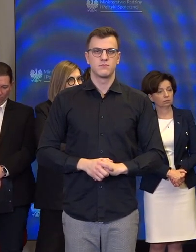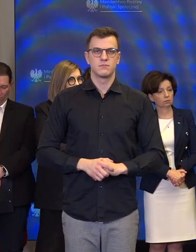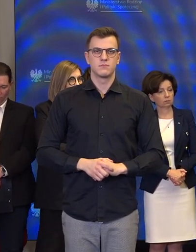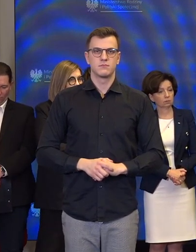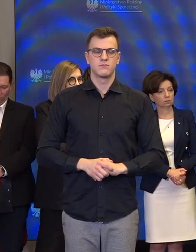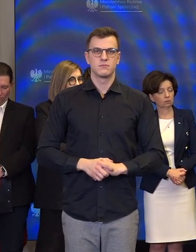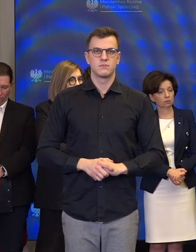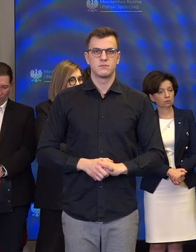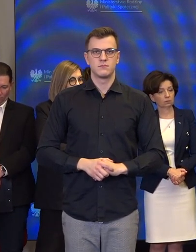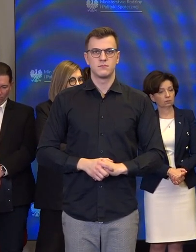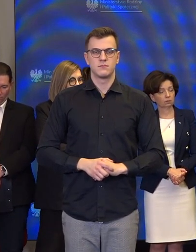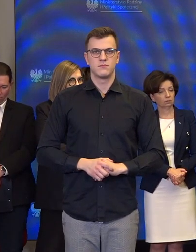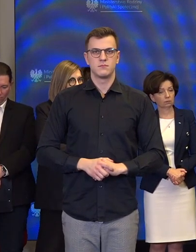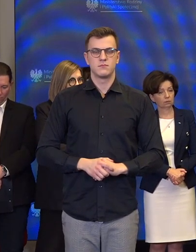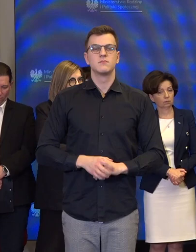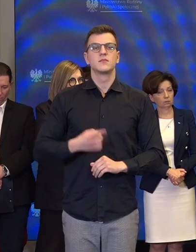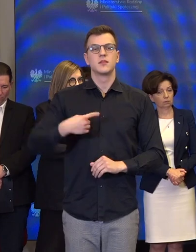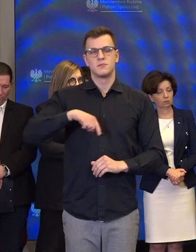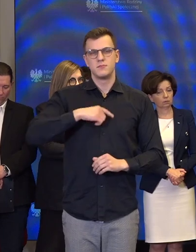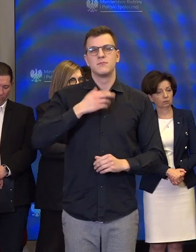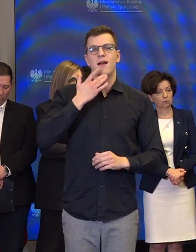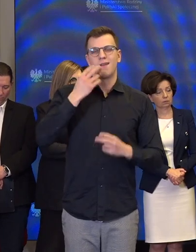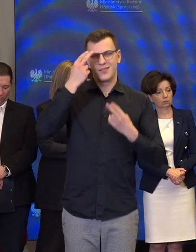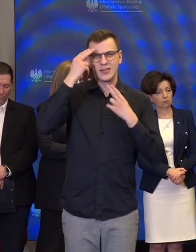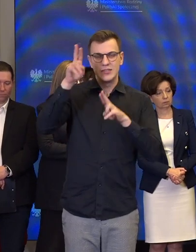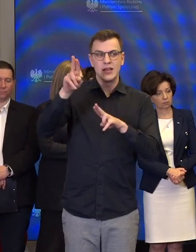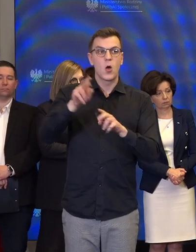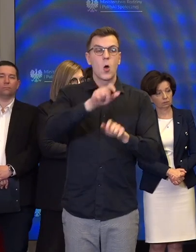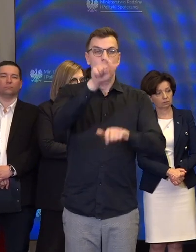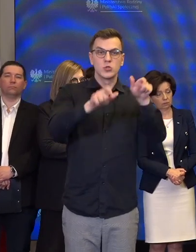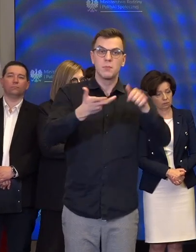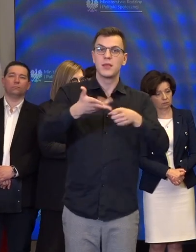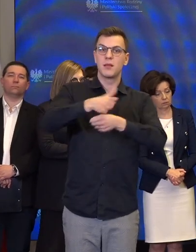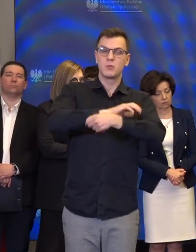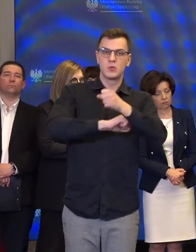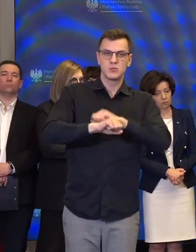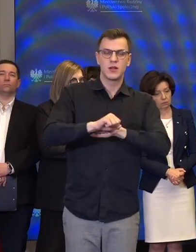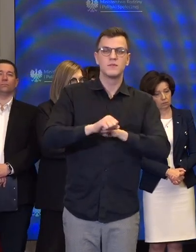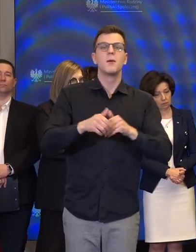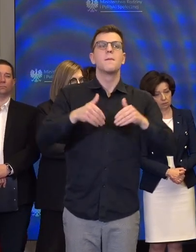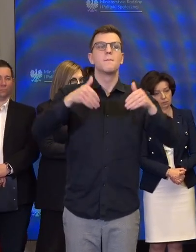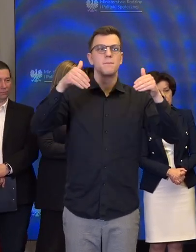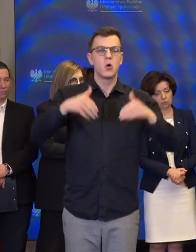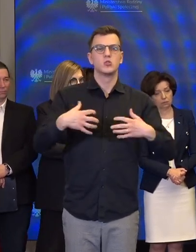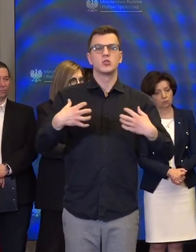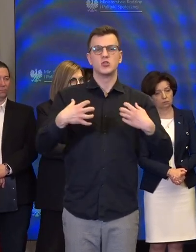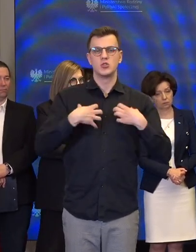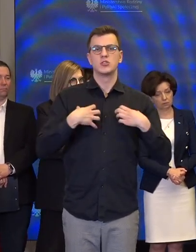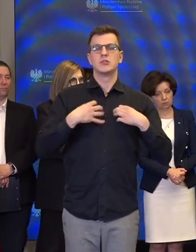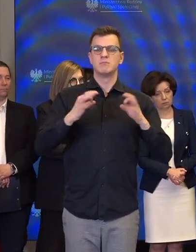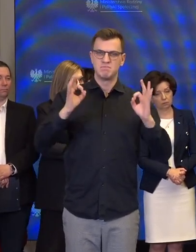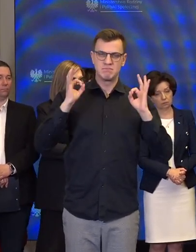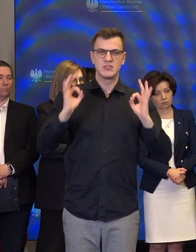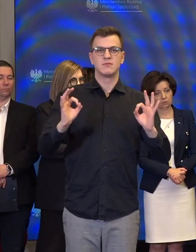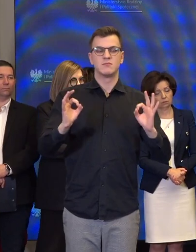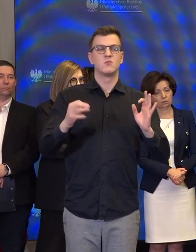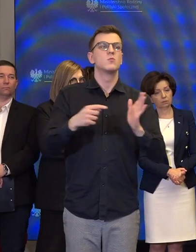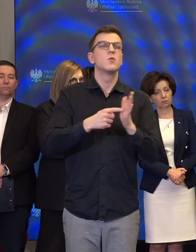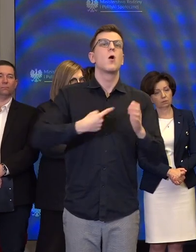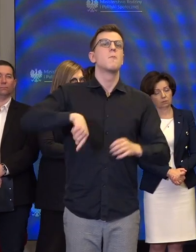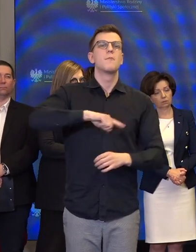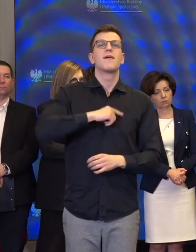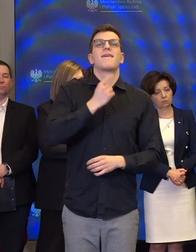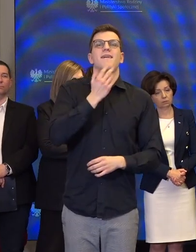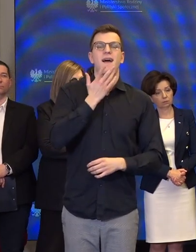osoby niepełnosprawne będą mogły godnie żyć. I o to nam wszystkim chodzi.